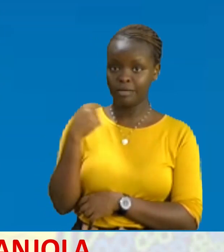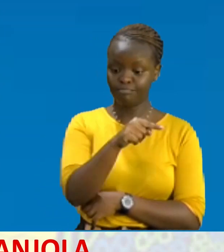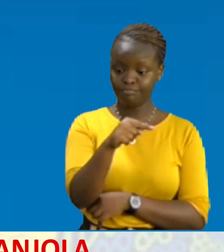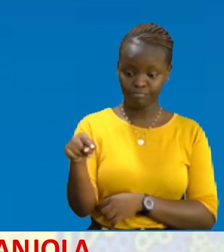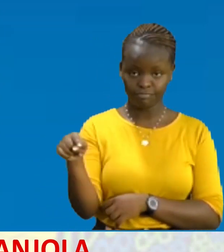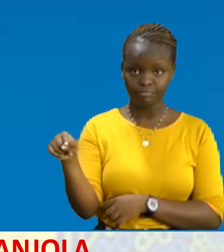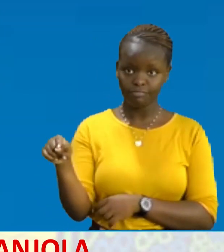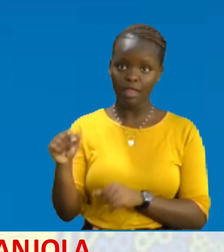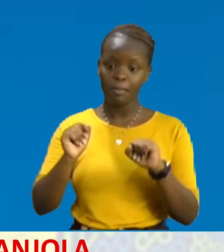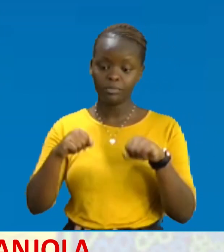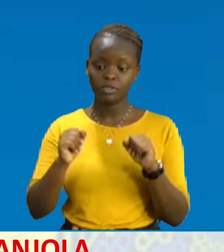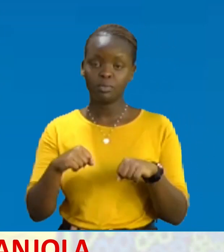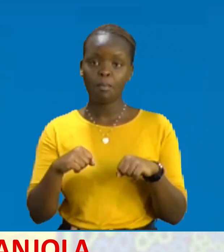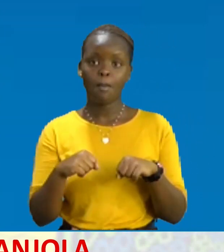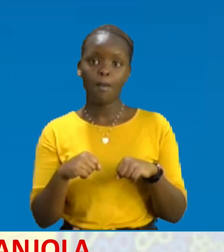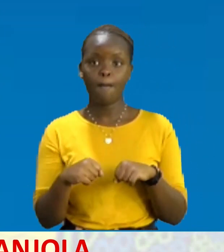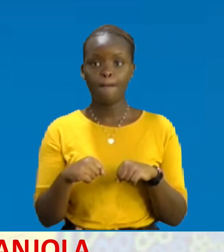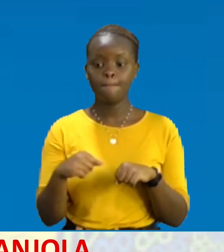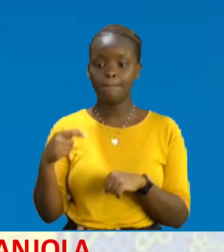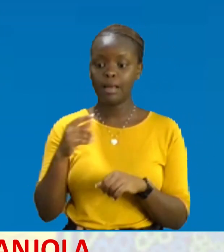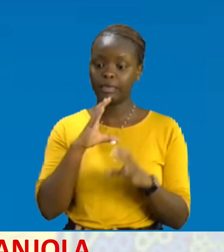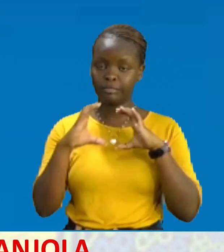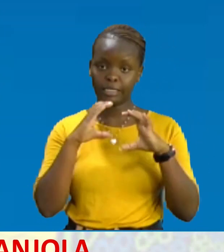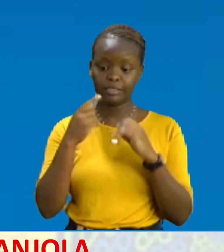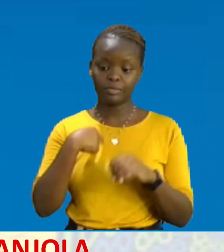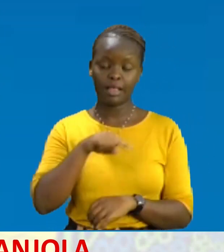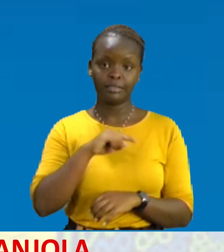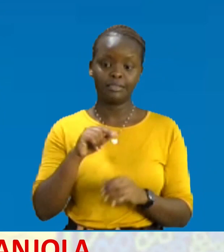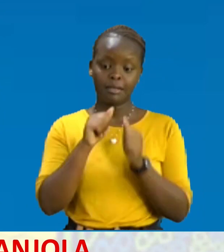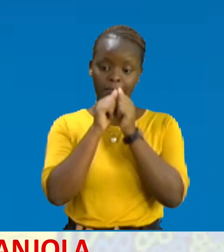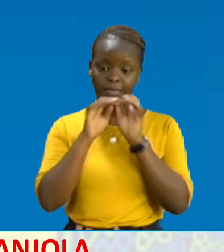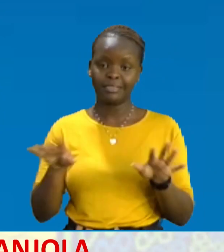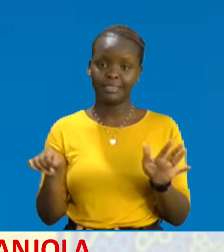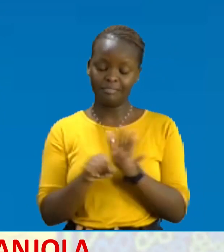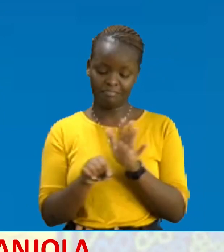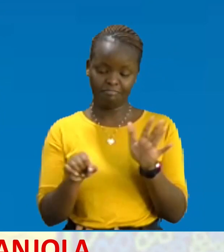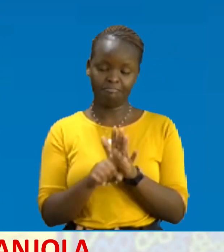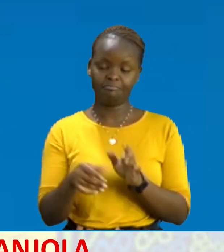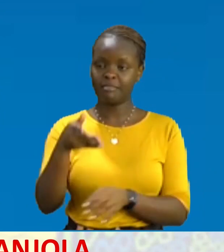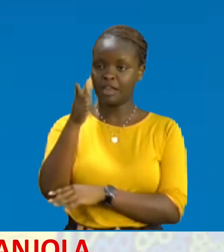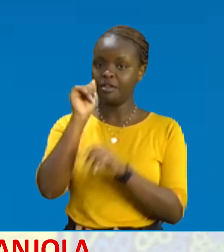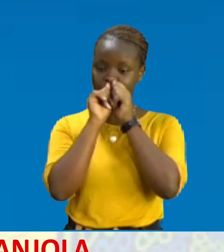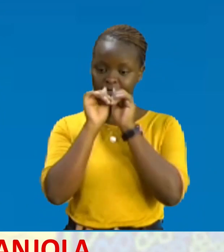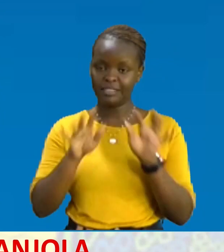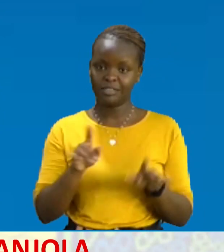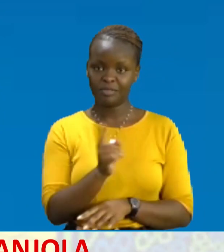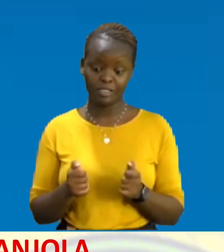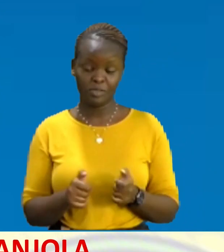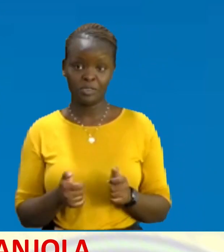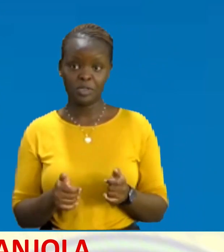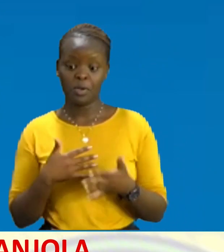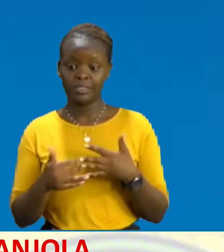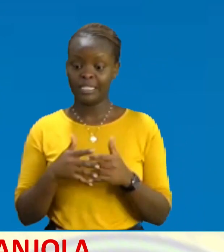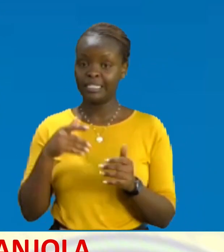hapo Unaweza Ukazungumuza nasi Kupitia hezo number Na utabarikiwa zaidi Mungu Akubariki zaidi Na zaidi